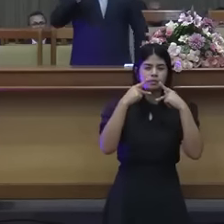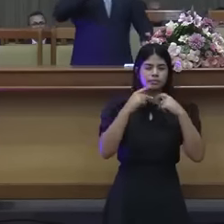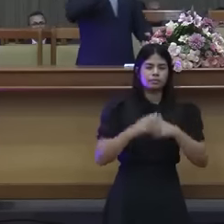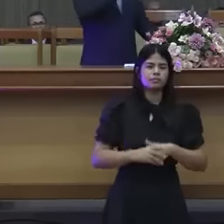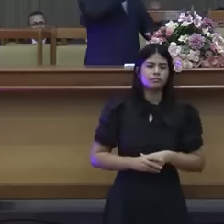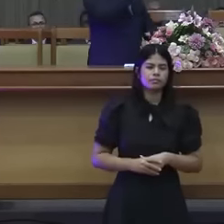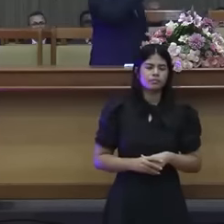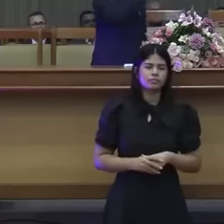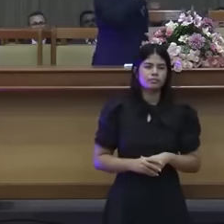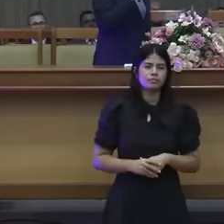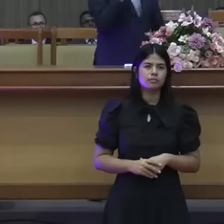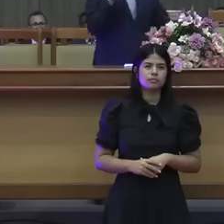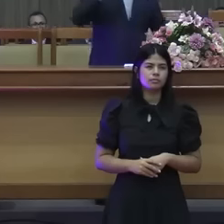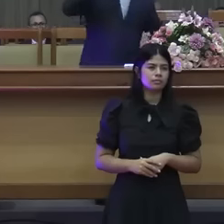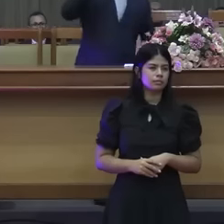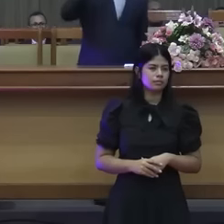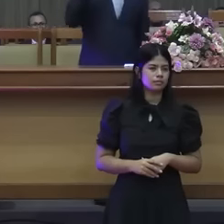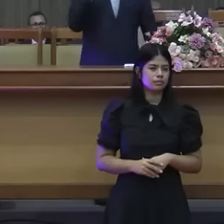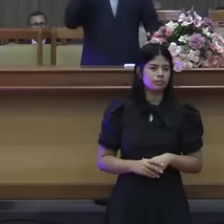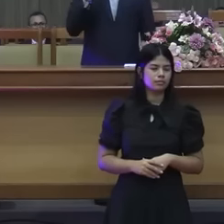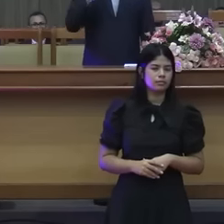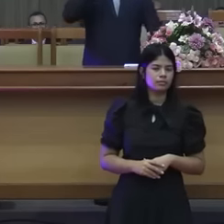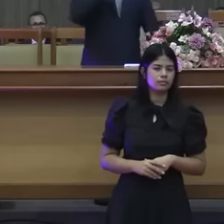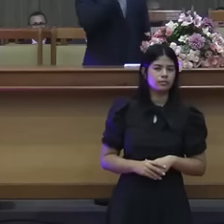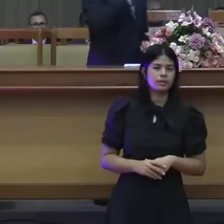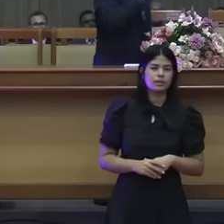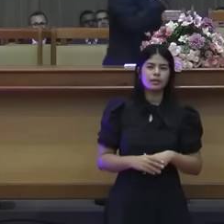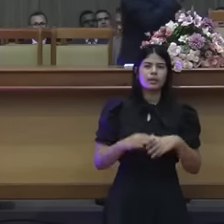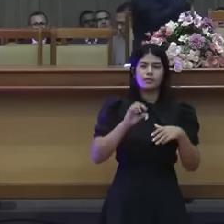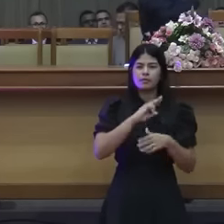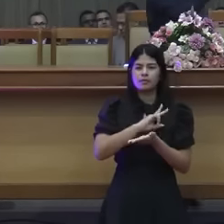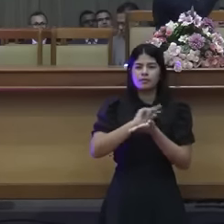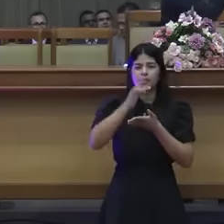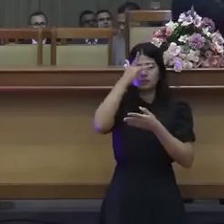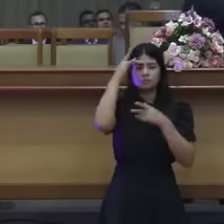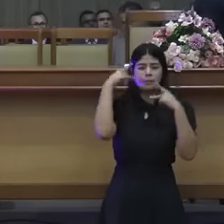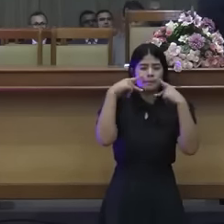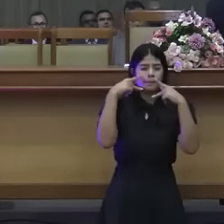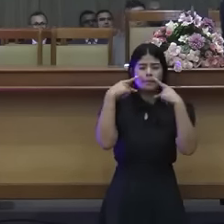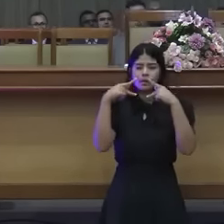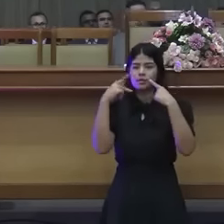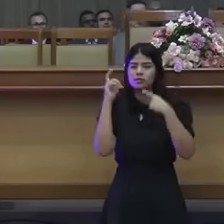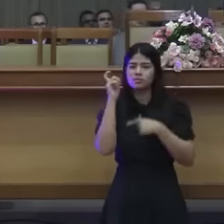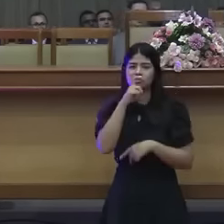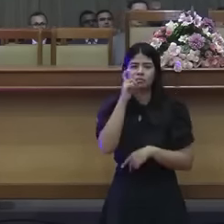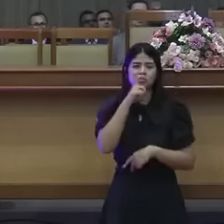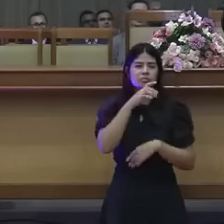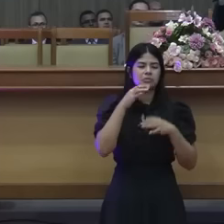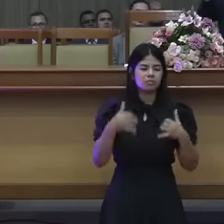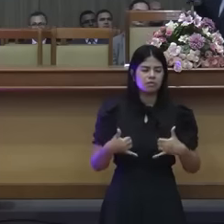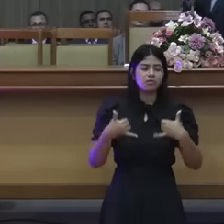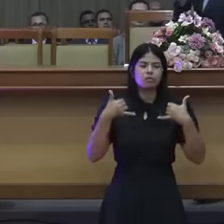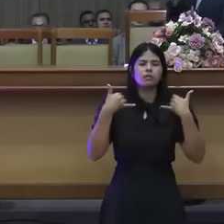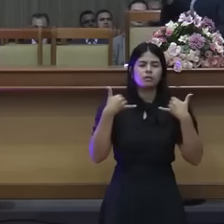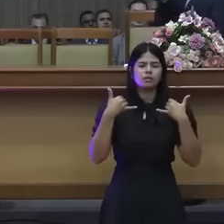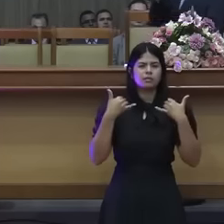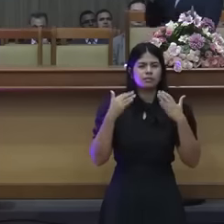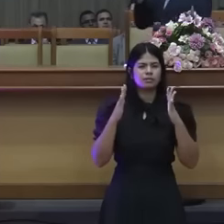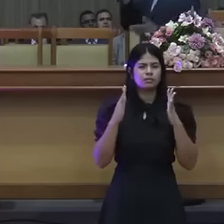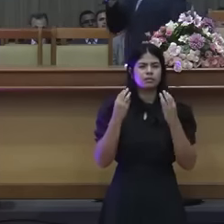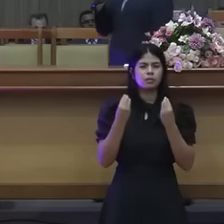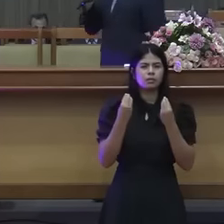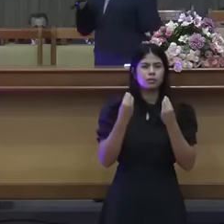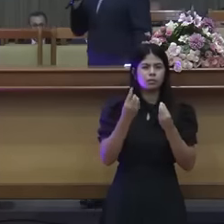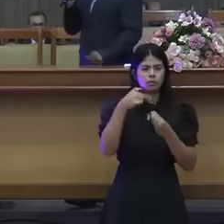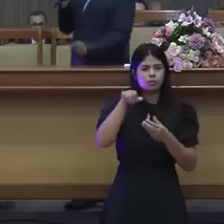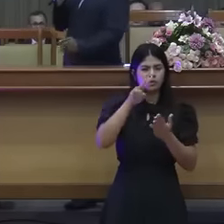hoje que querem impedir o mover de Deus. Deixa quebrar, deixa quebrar, deixa a tampa da chaleira voar. Onde é que tu leu na Bíblia